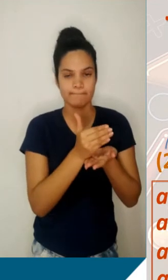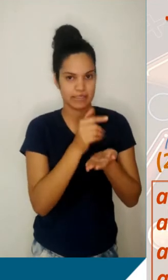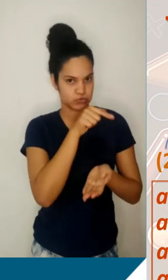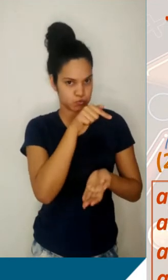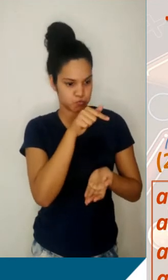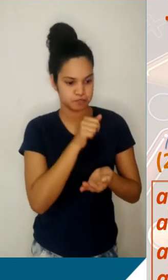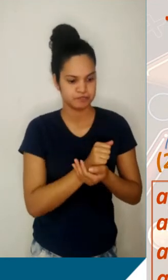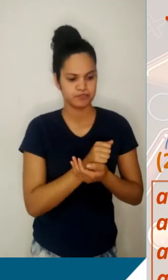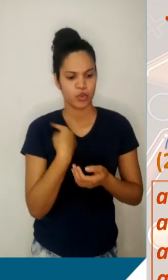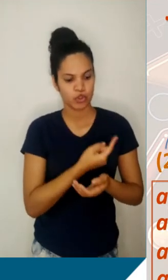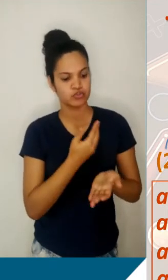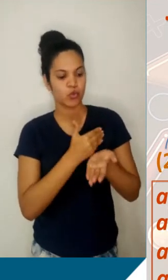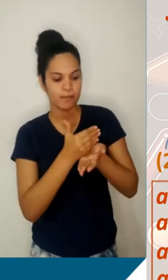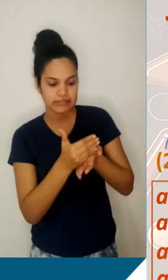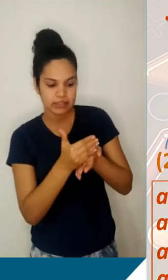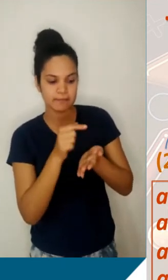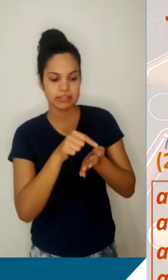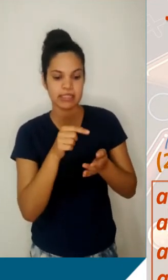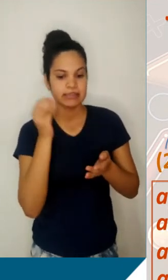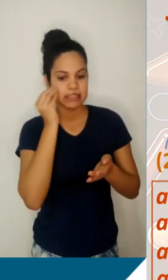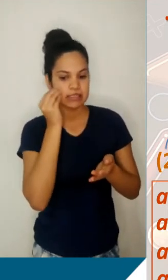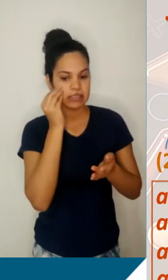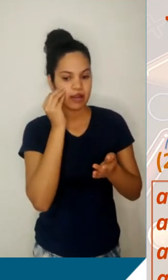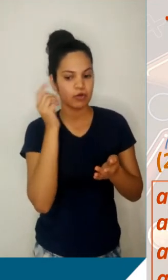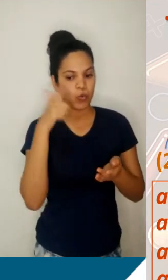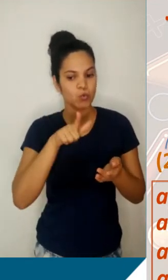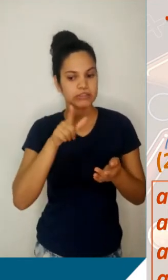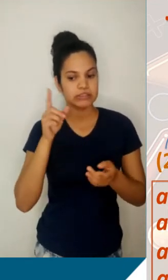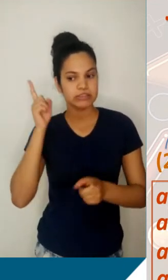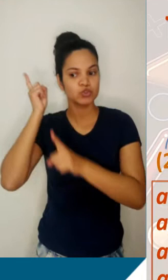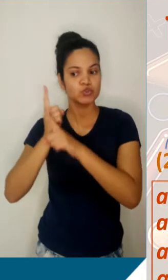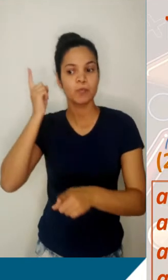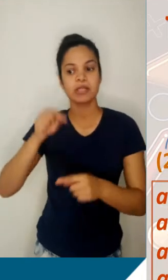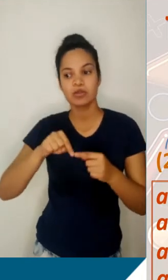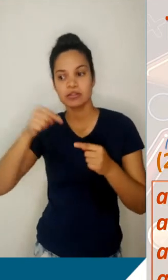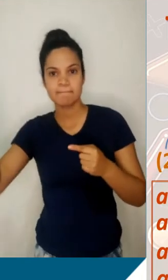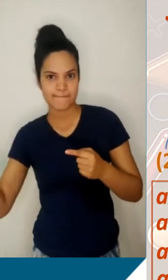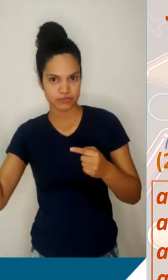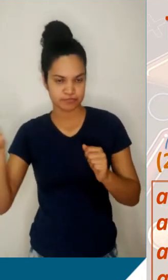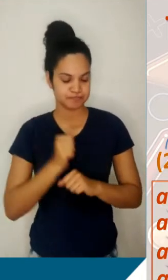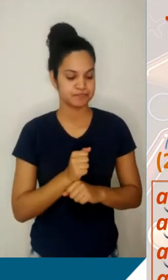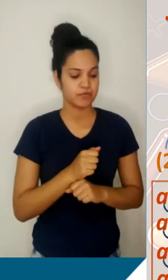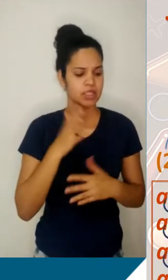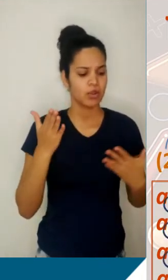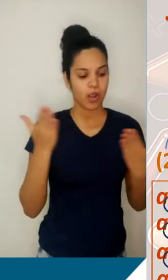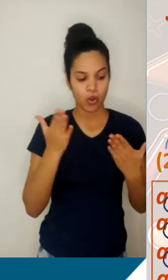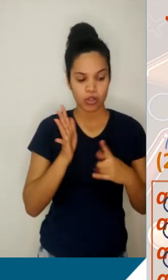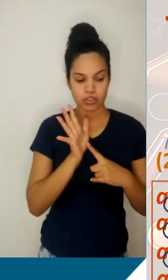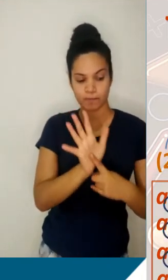partimos desse termo a fim de chegar num termo mais adiante. E os termos que eu vou destacar agora são os termos de chegada.